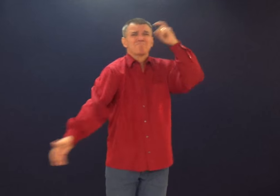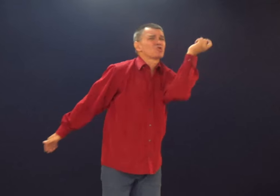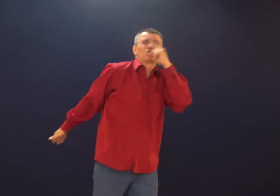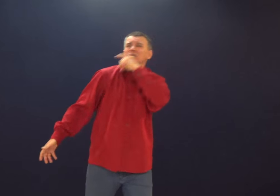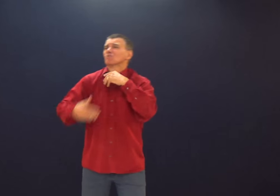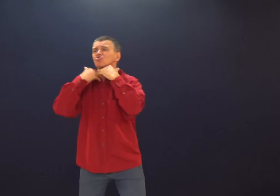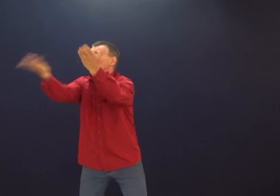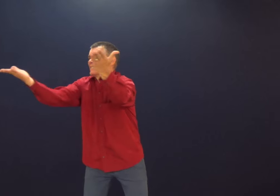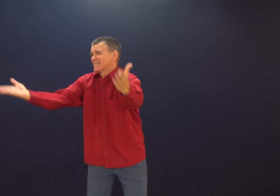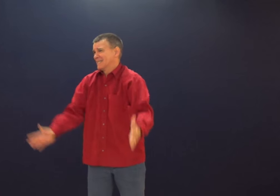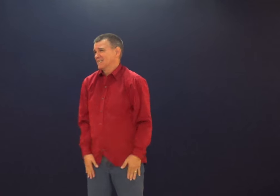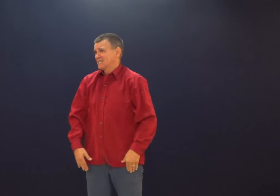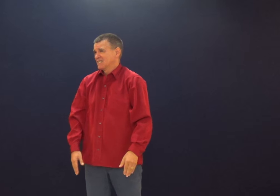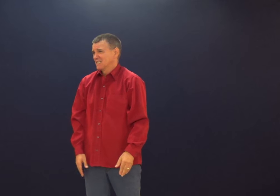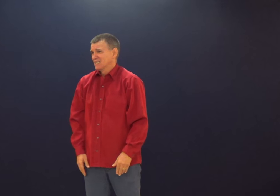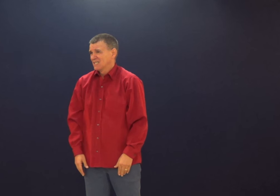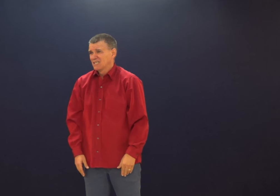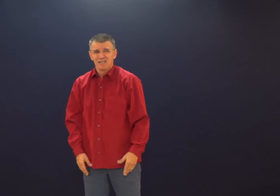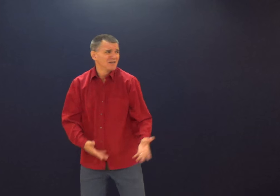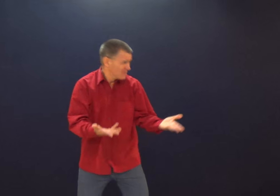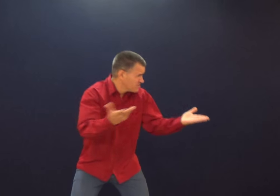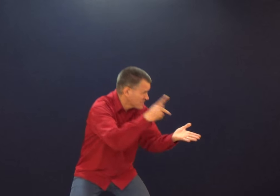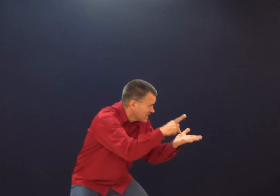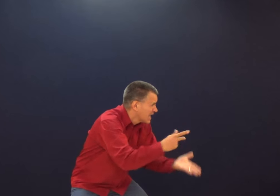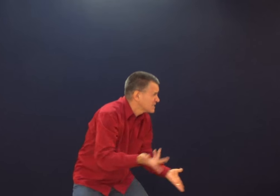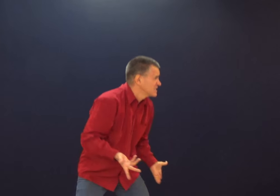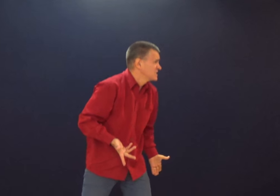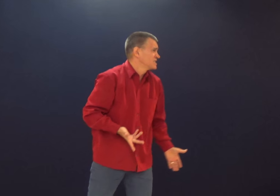falso, é mentiroso, é errado. Não é verdade?